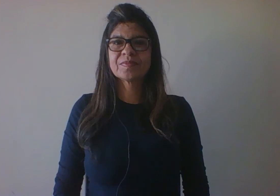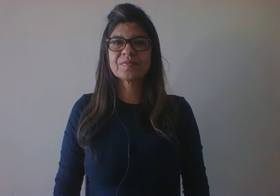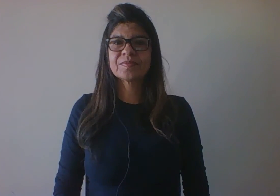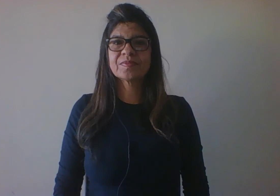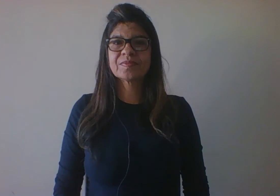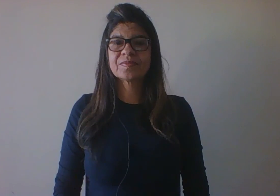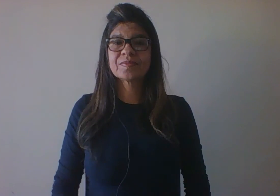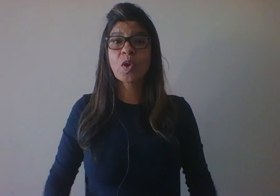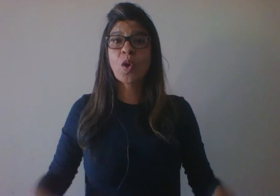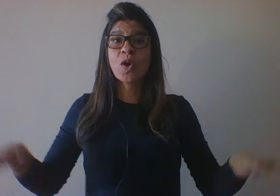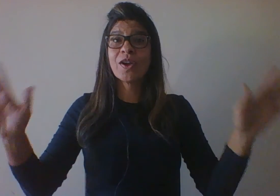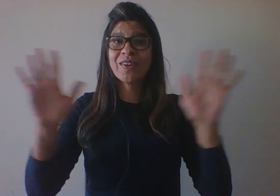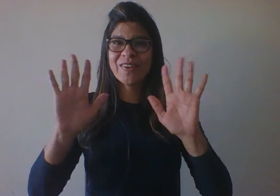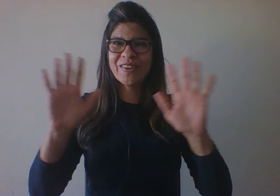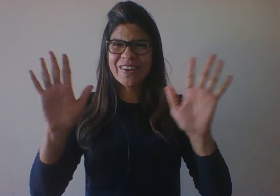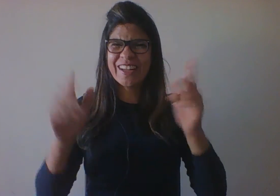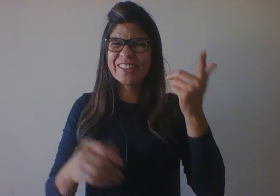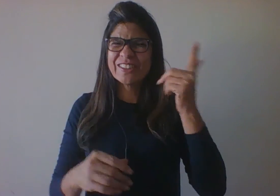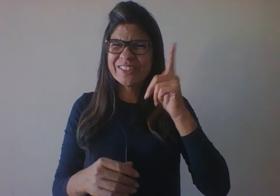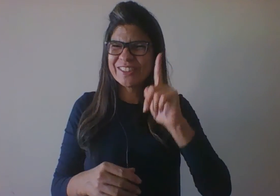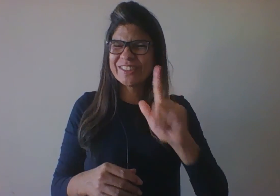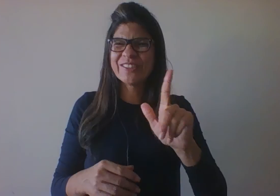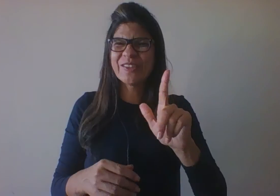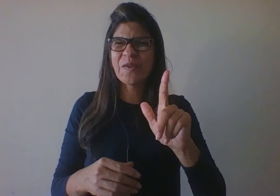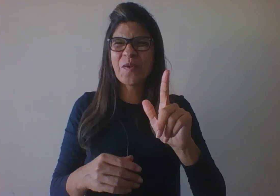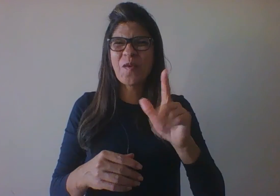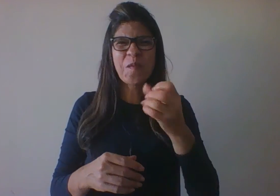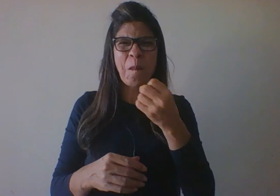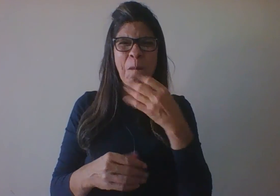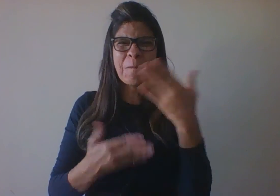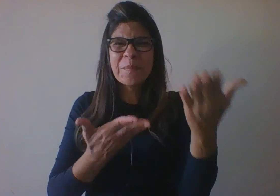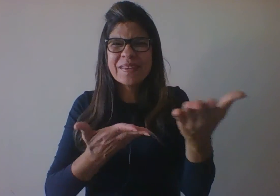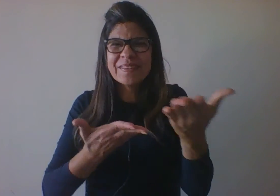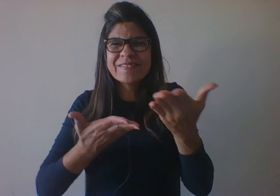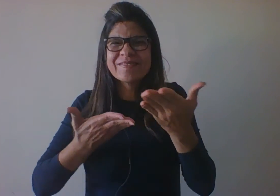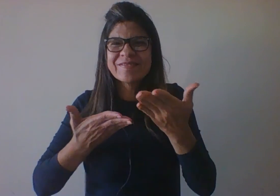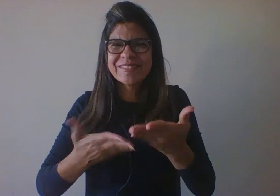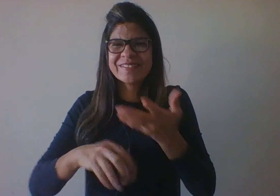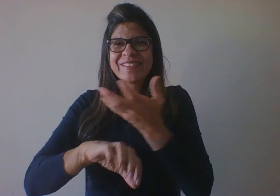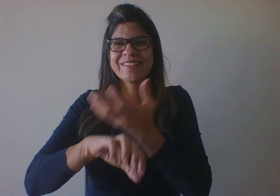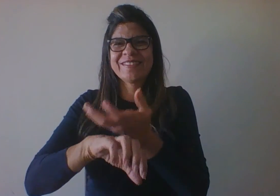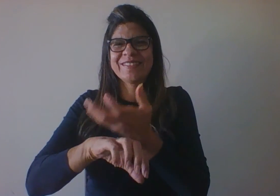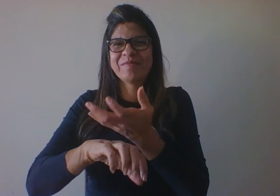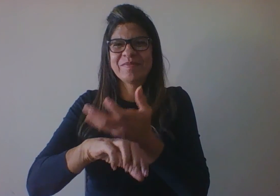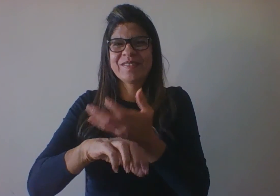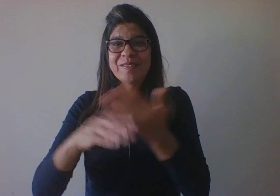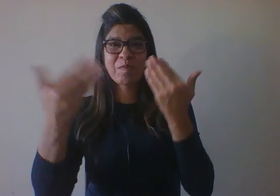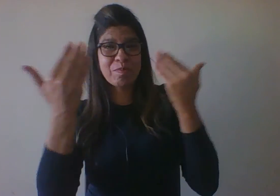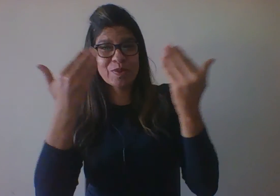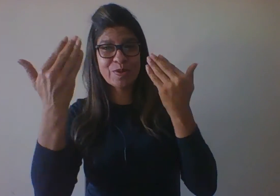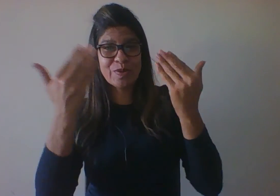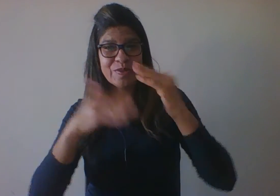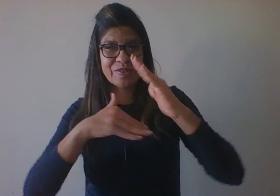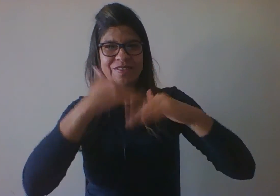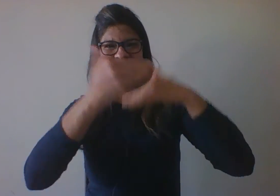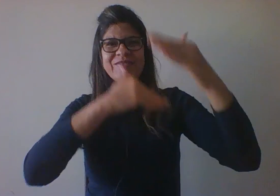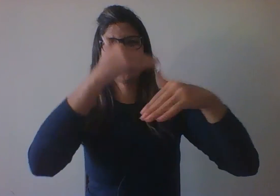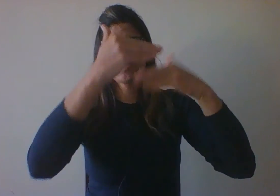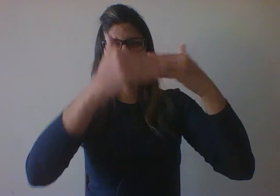Olá, mais uma vez, sejam muito bem-vindos todos na nossa disciplina de Psicologia do Desenvolvimento e Aprendizagem.